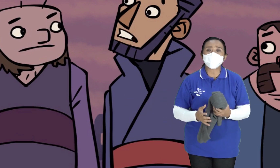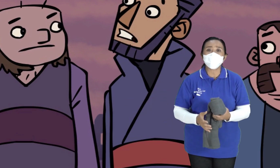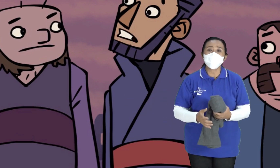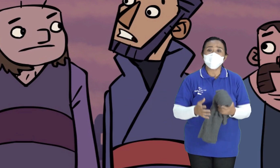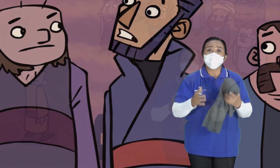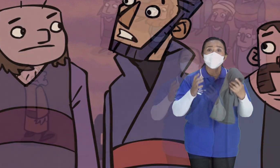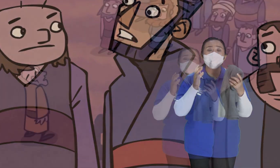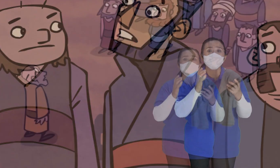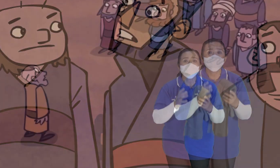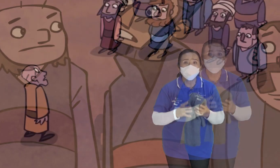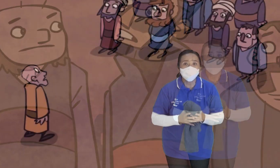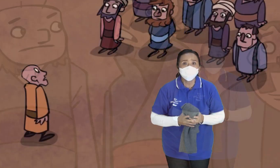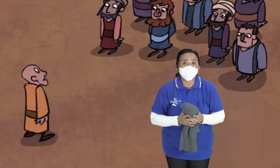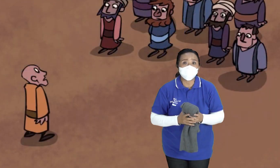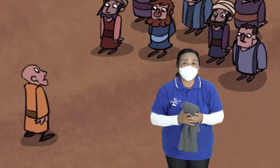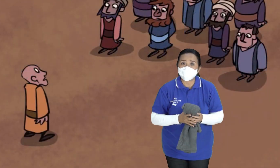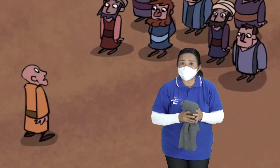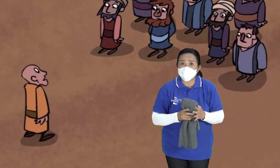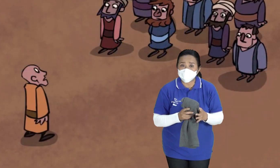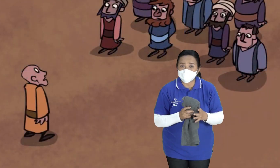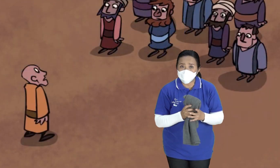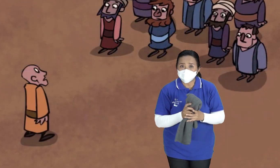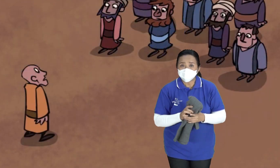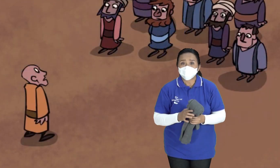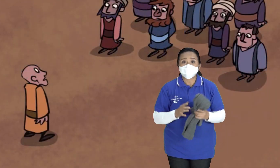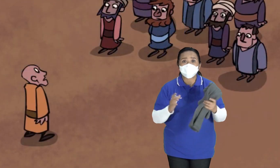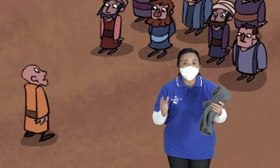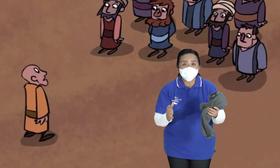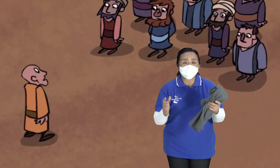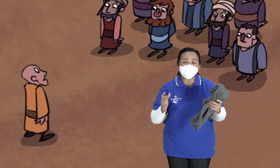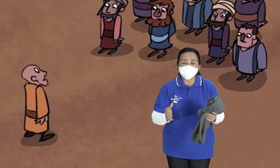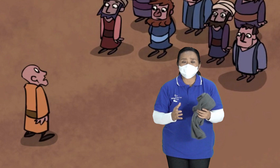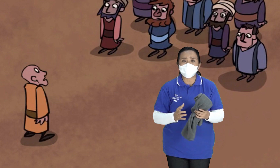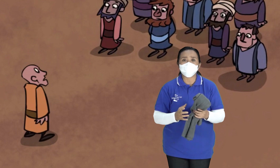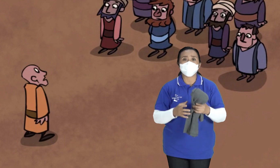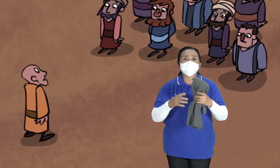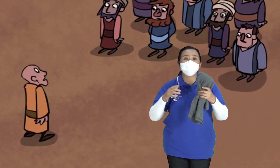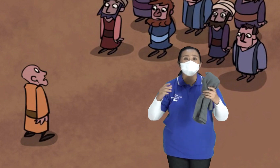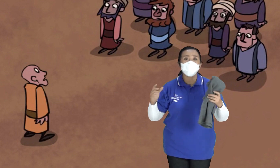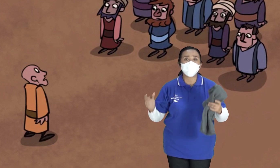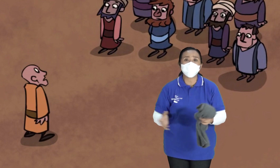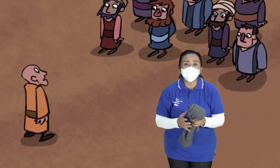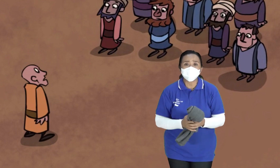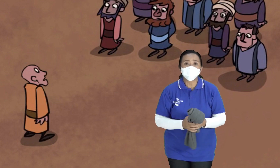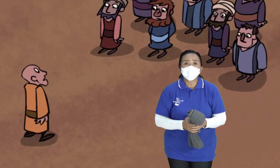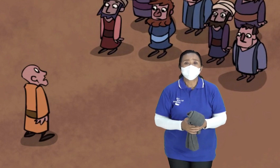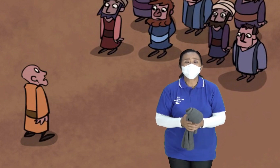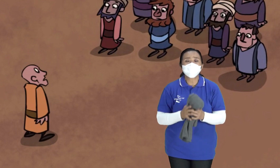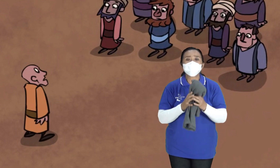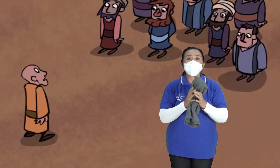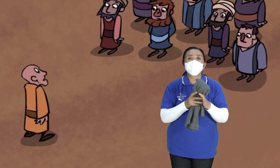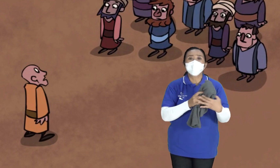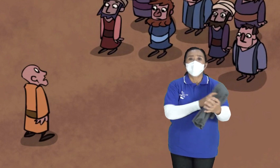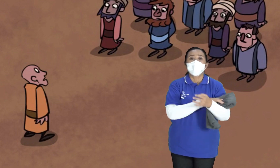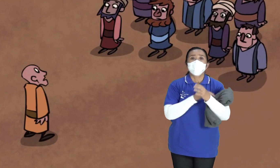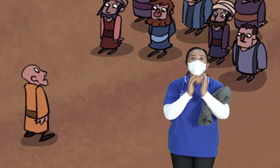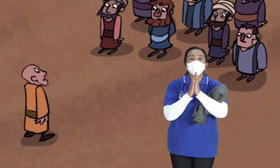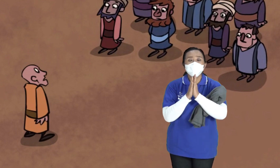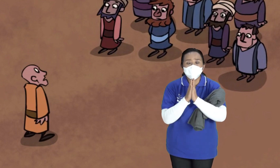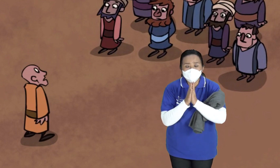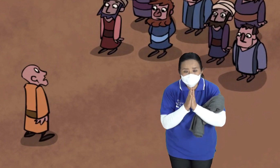Rame-rame Menemui Nabi Elisa Elia Elisa ya Mereka menemuinya Dan mereka